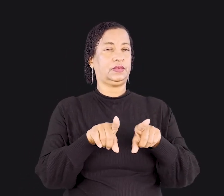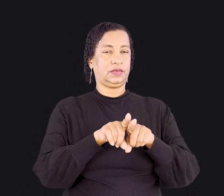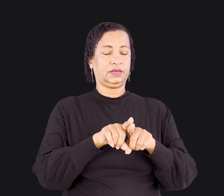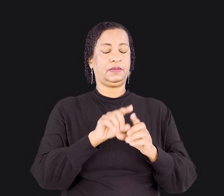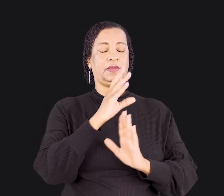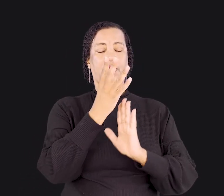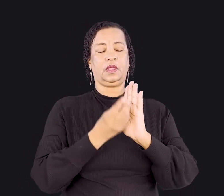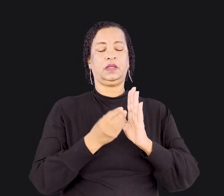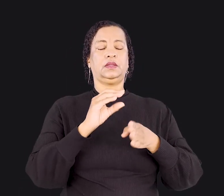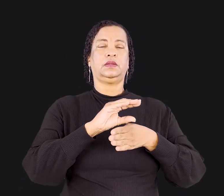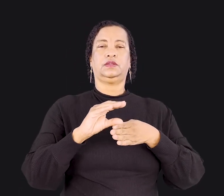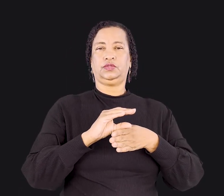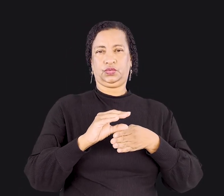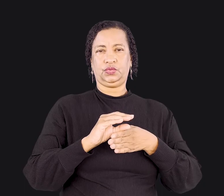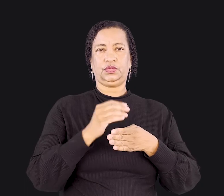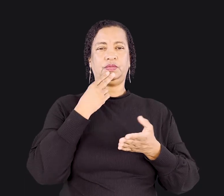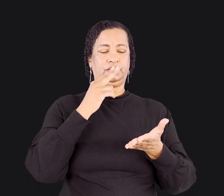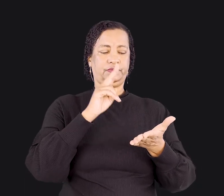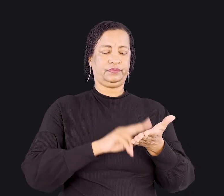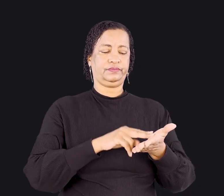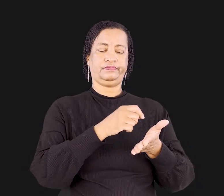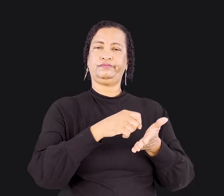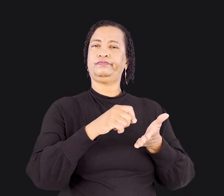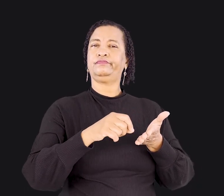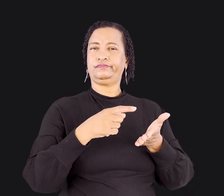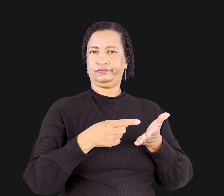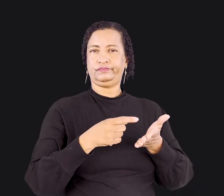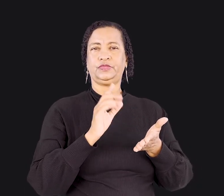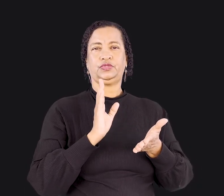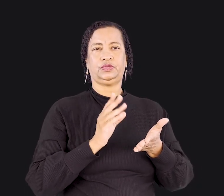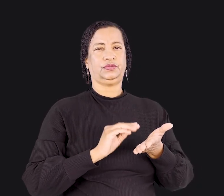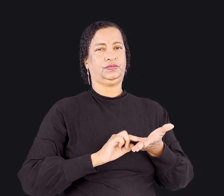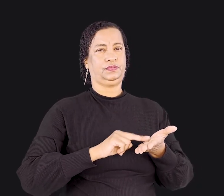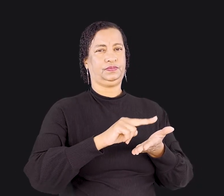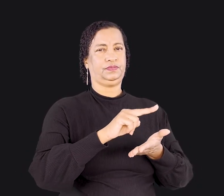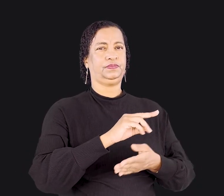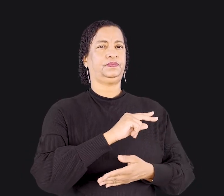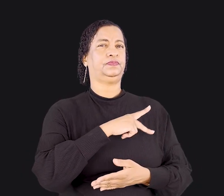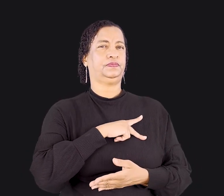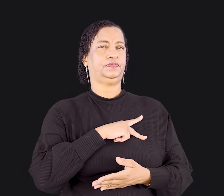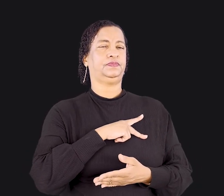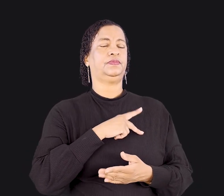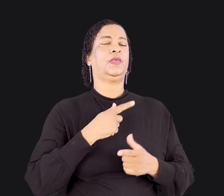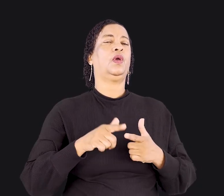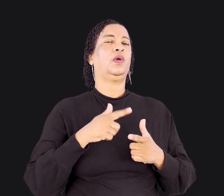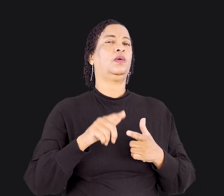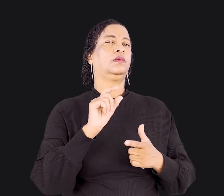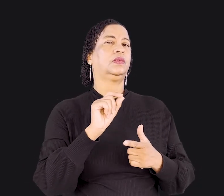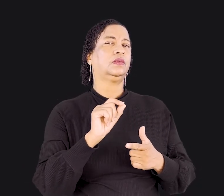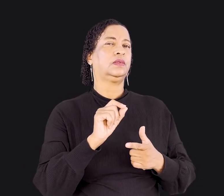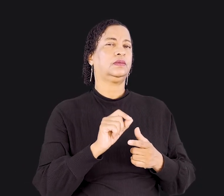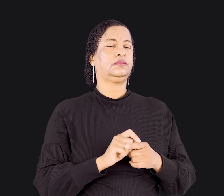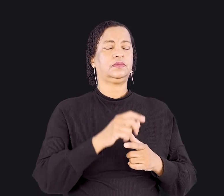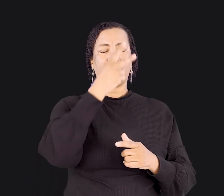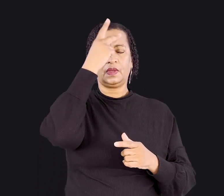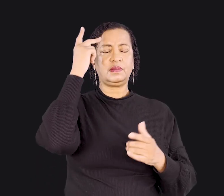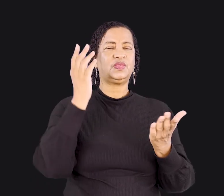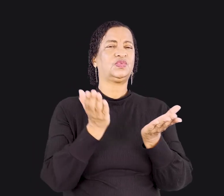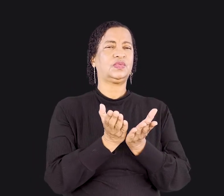igreja de Corinto, mencionado na carta que a igreja havia escrito. O problema era... Um cristão pode comer carne que